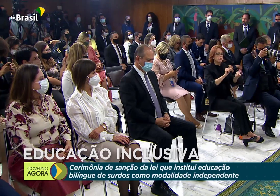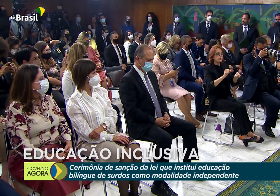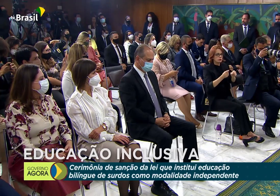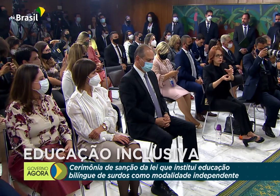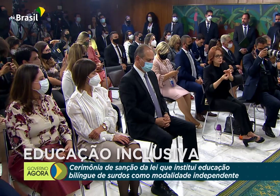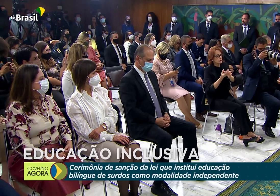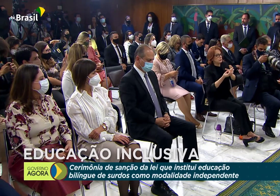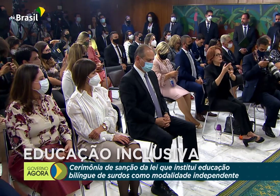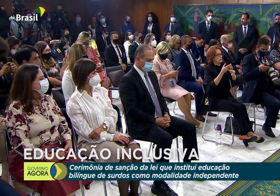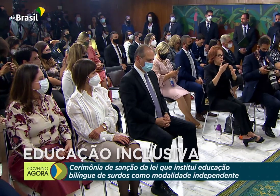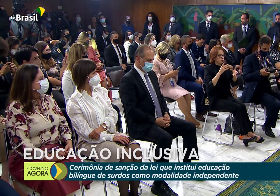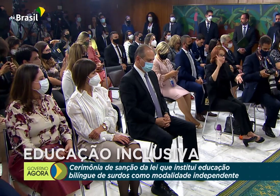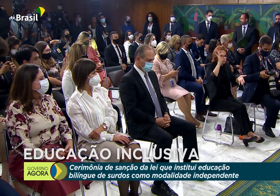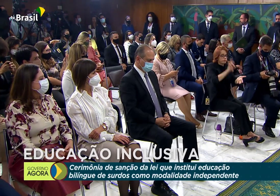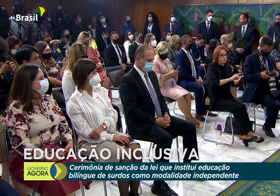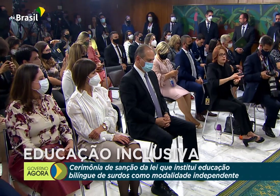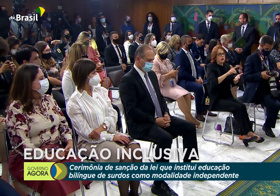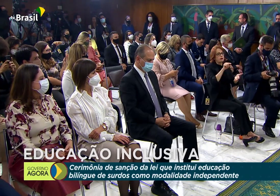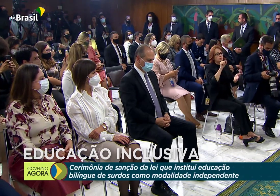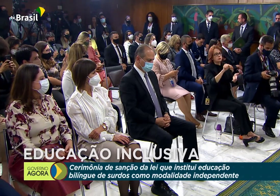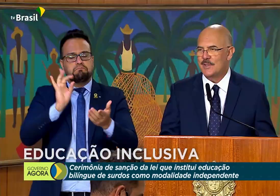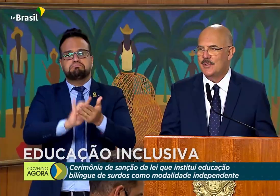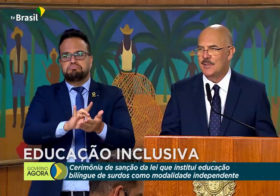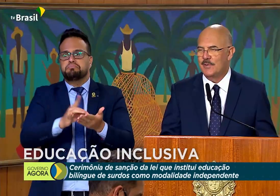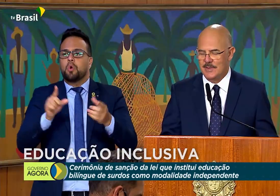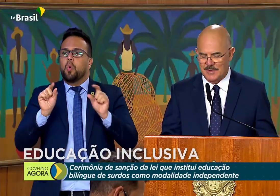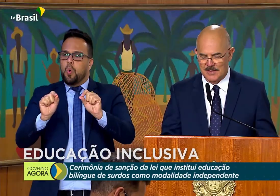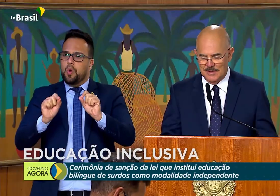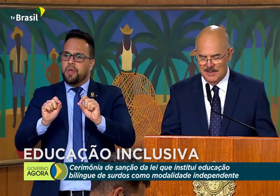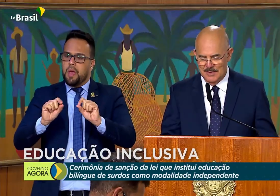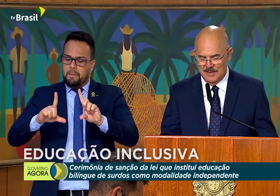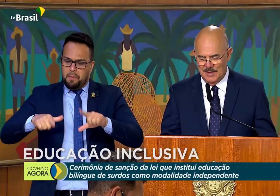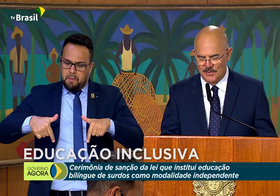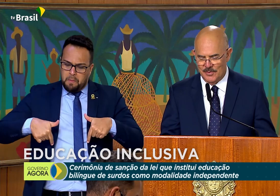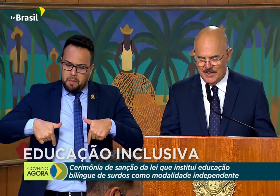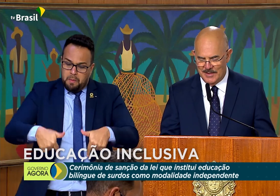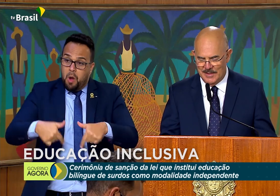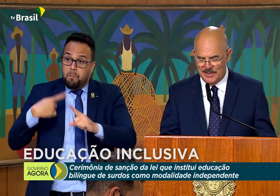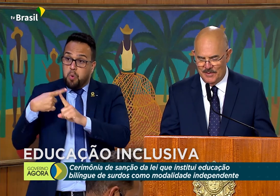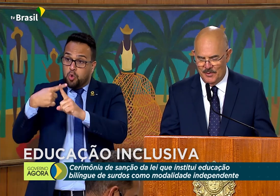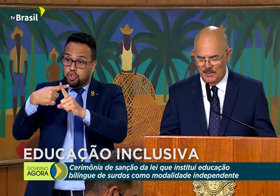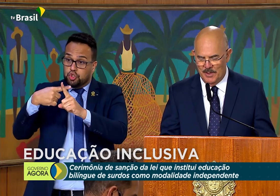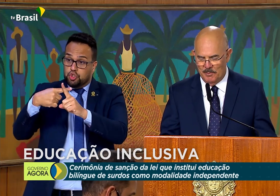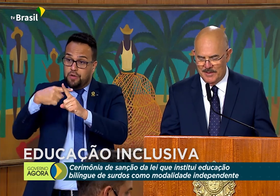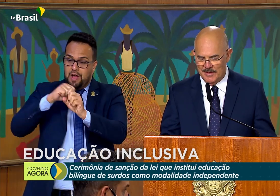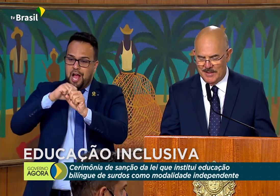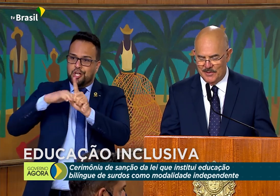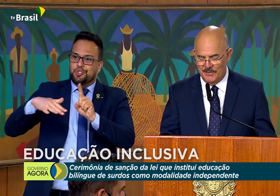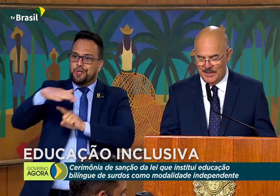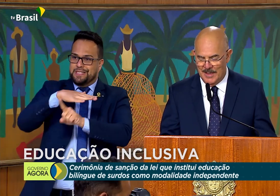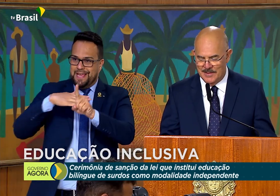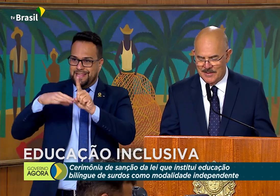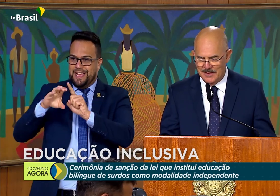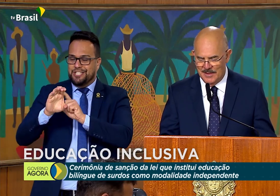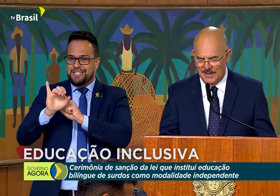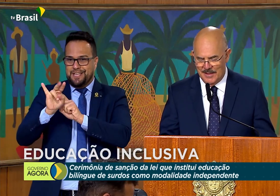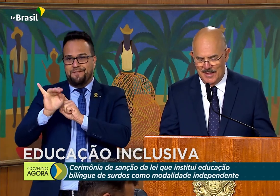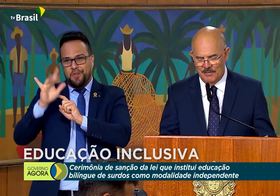atendem através de ações positivas à sociedade civil e representatividades que